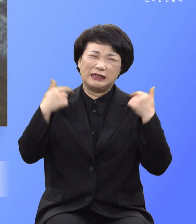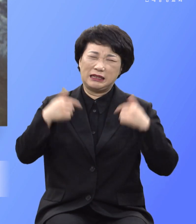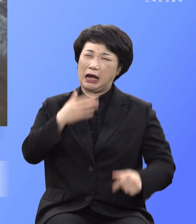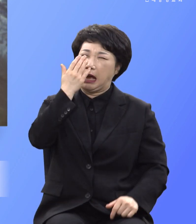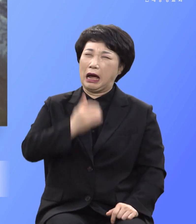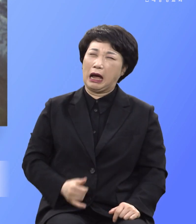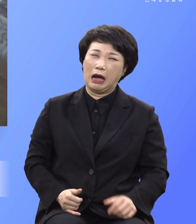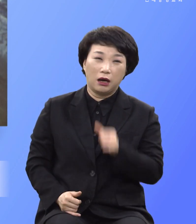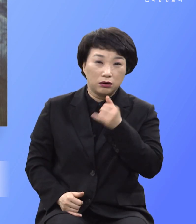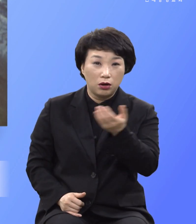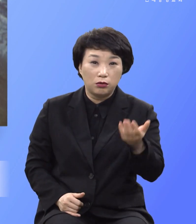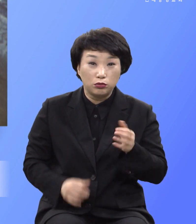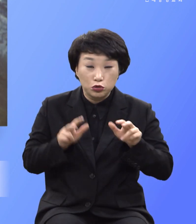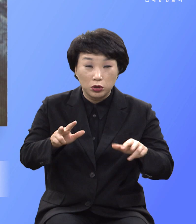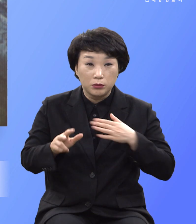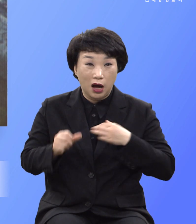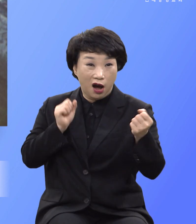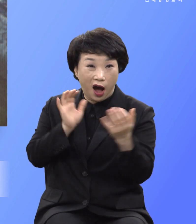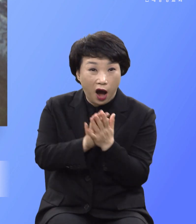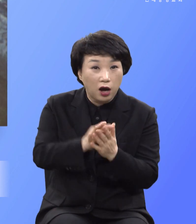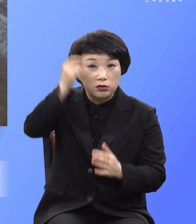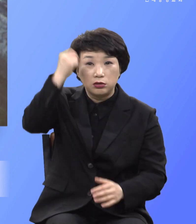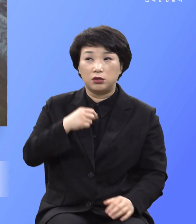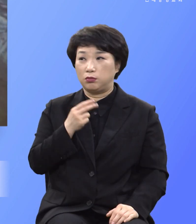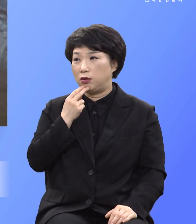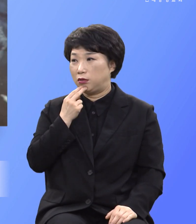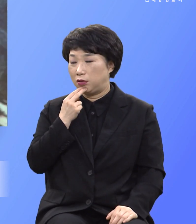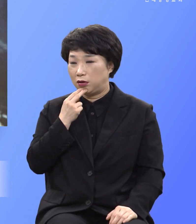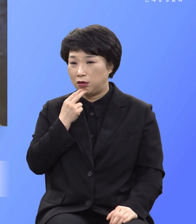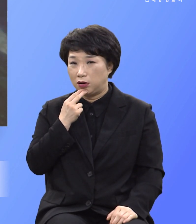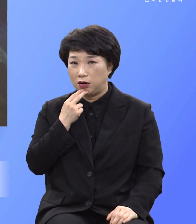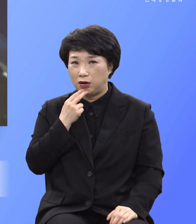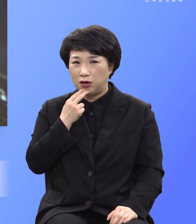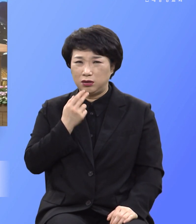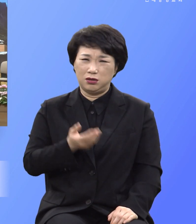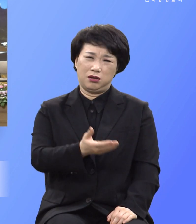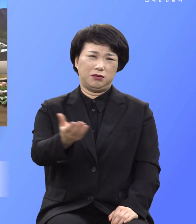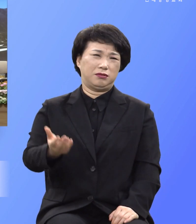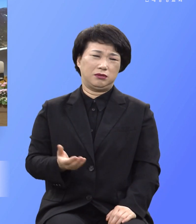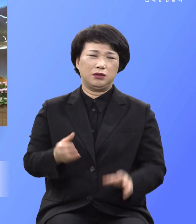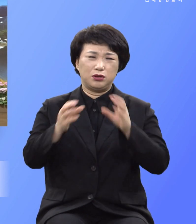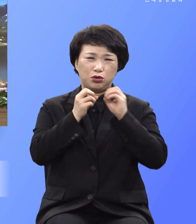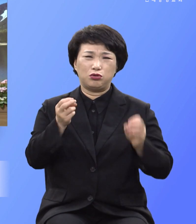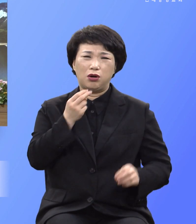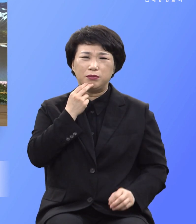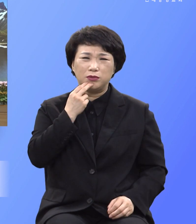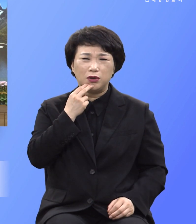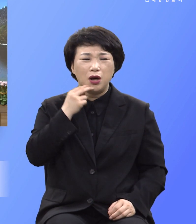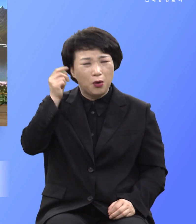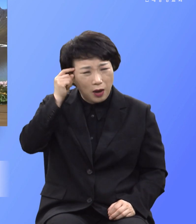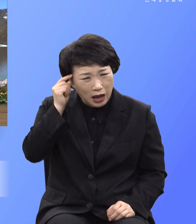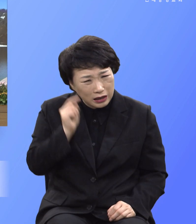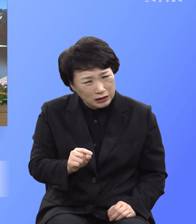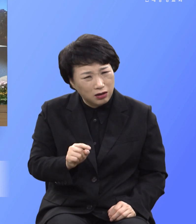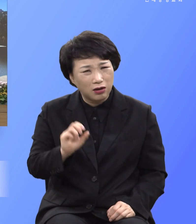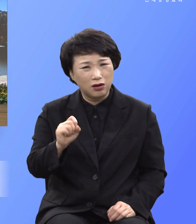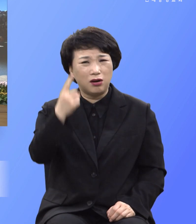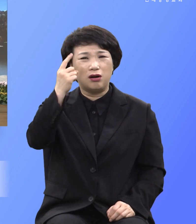현실로 느끼지 않기 때문에 여러분들이 전도하자는 이유가 그것이 아니냐고 한번